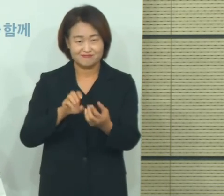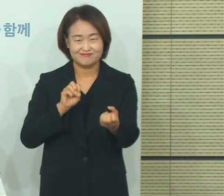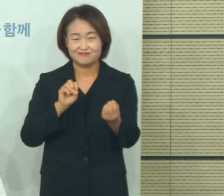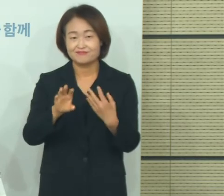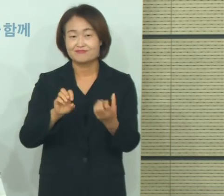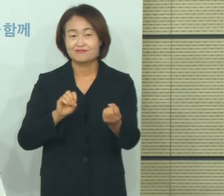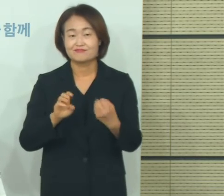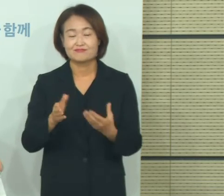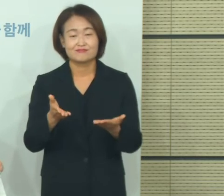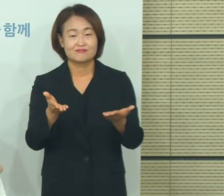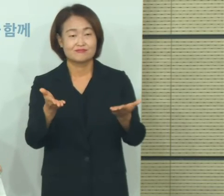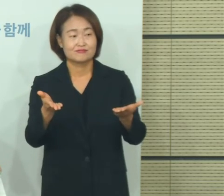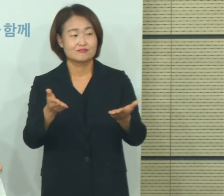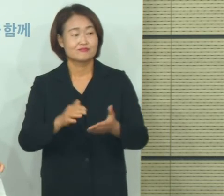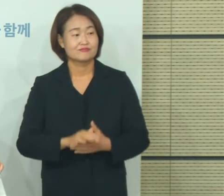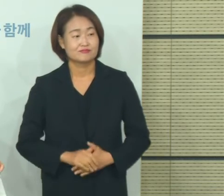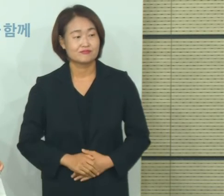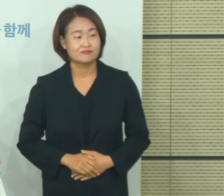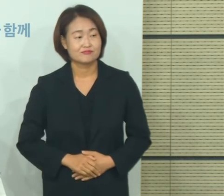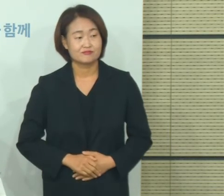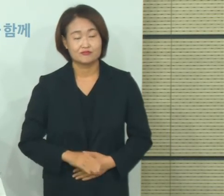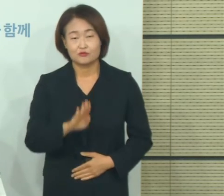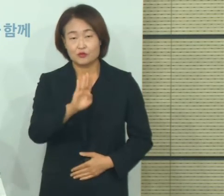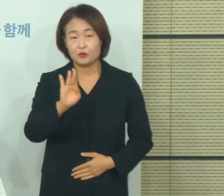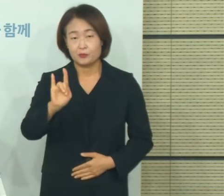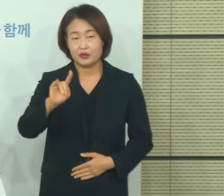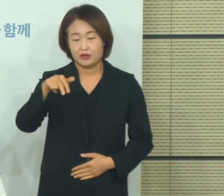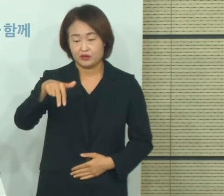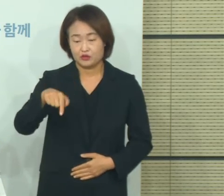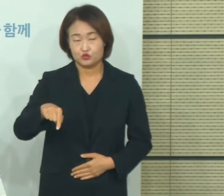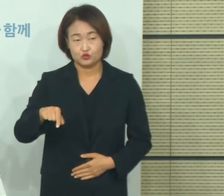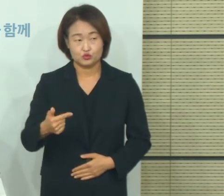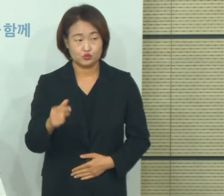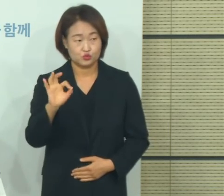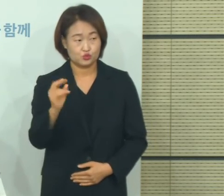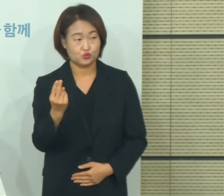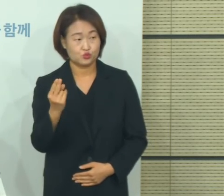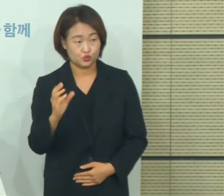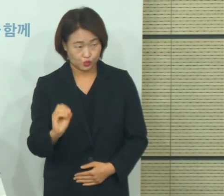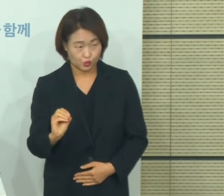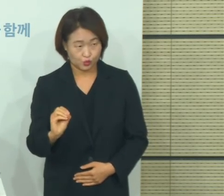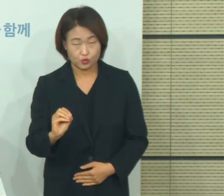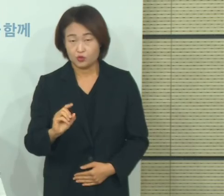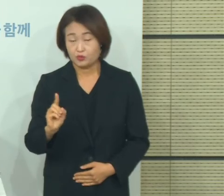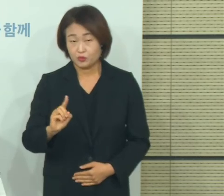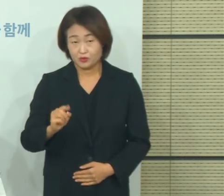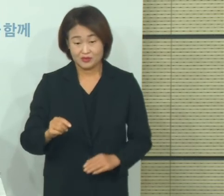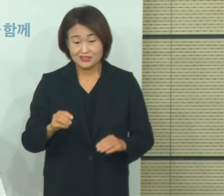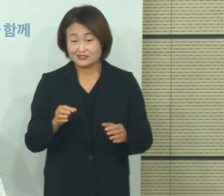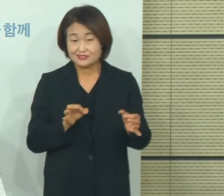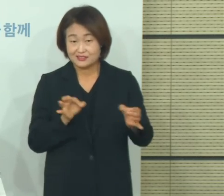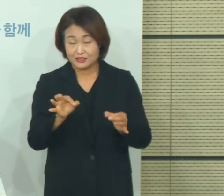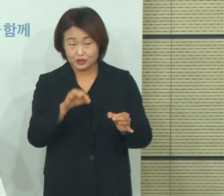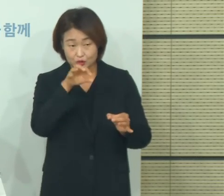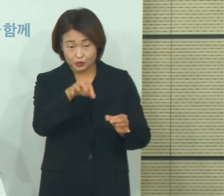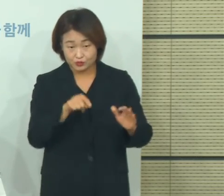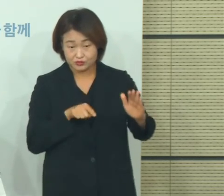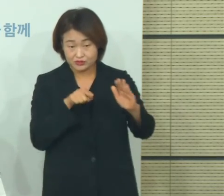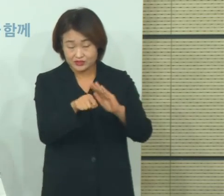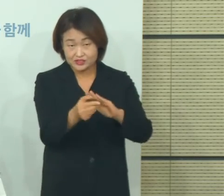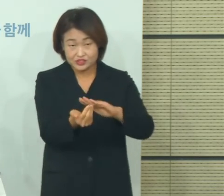진행하겠습니다. 조선일보 배준용 기자님과 세계일보 이진경 기자님이 전자 출입명부 관련된